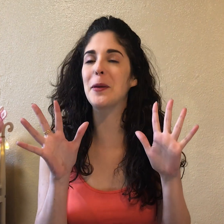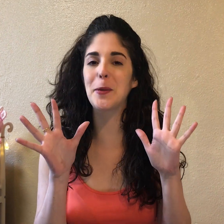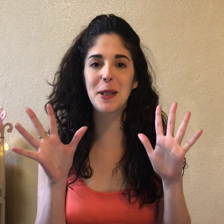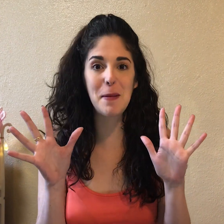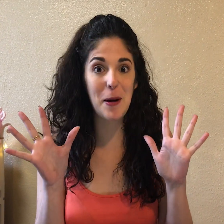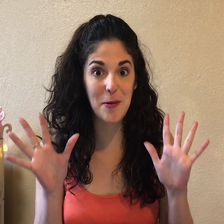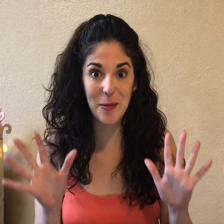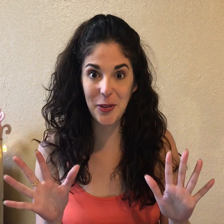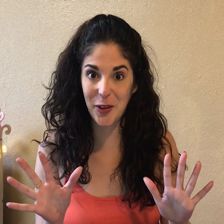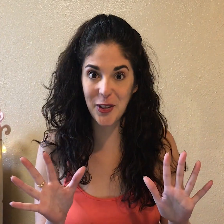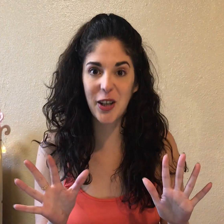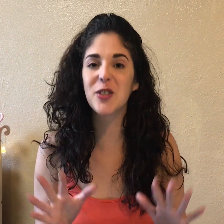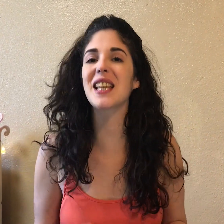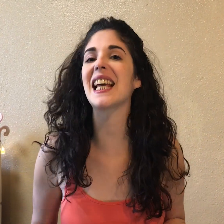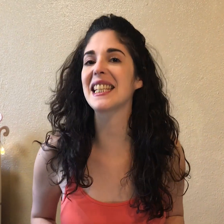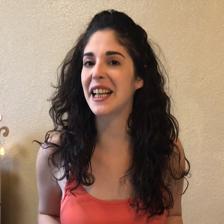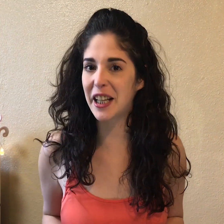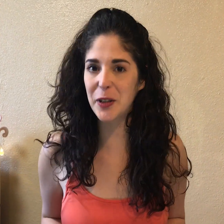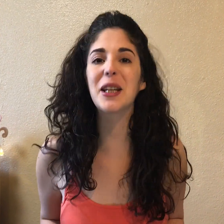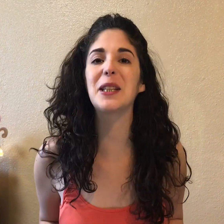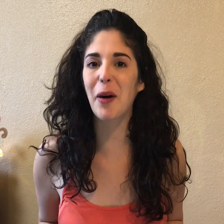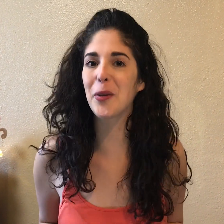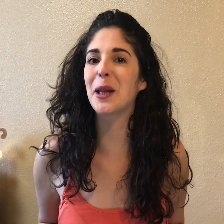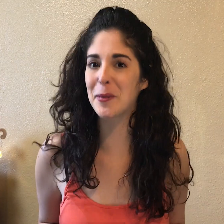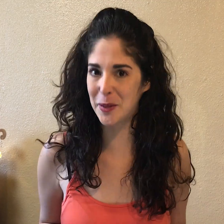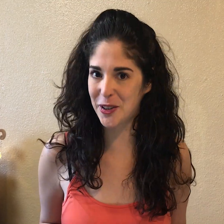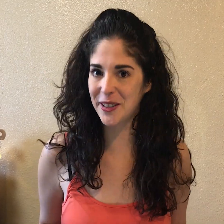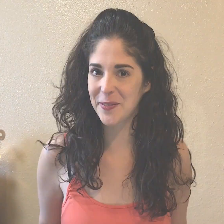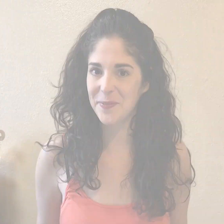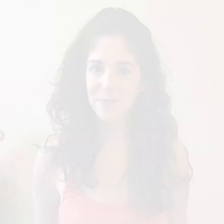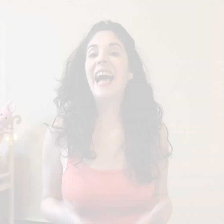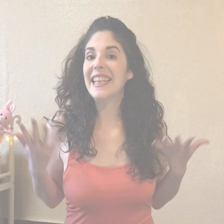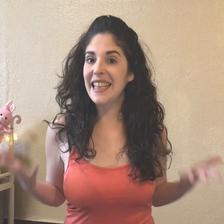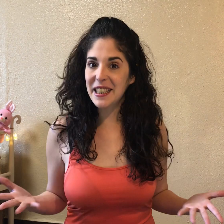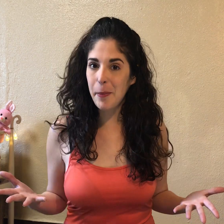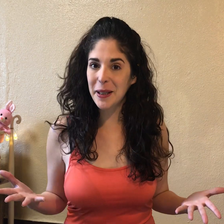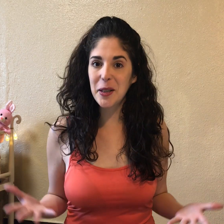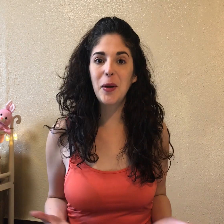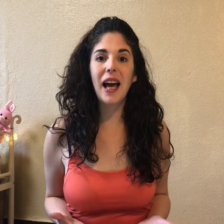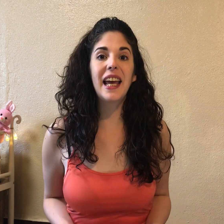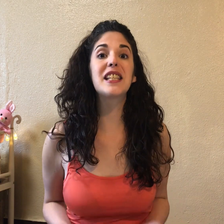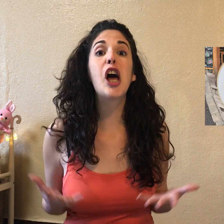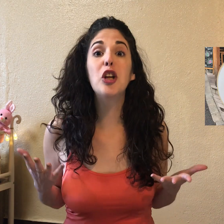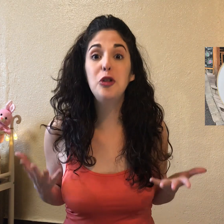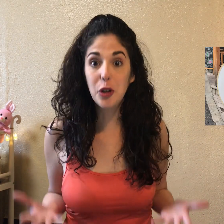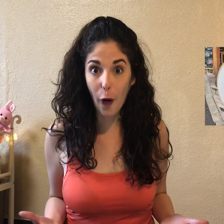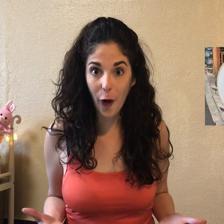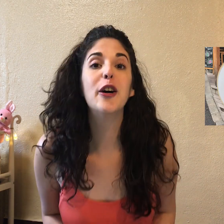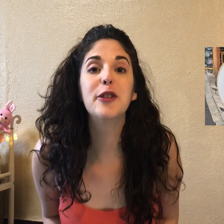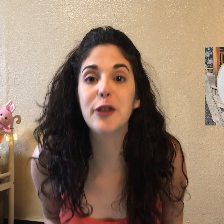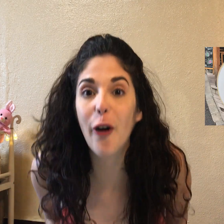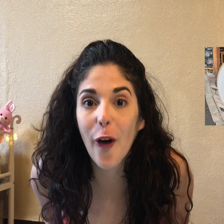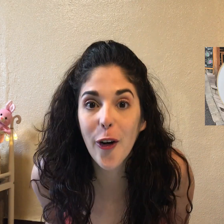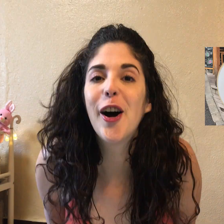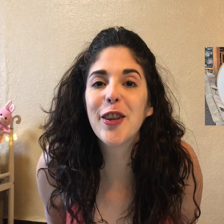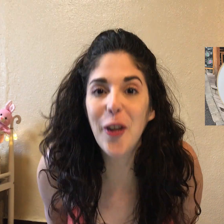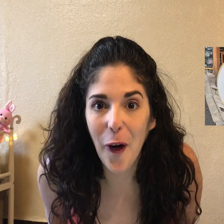útil para un montón de cosas, así que creo que te va a gustar mucho. Y esta partícula es NO. NO. NO.